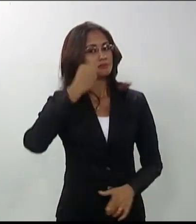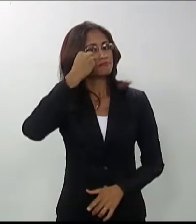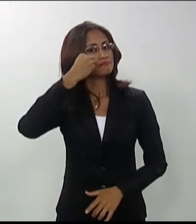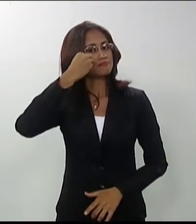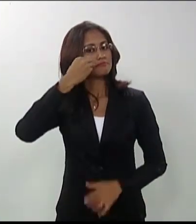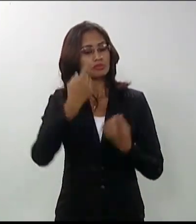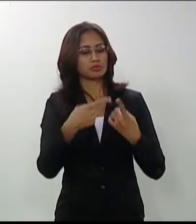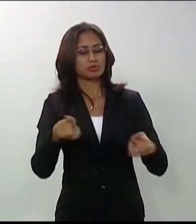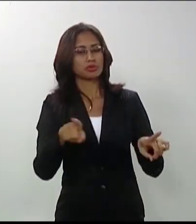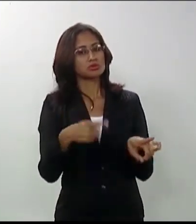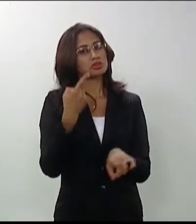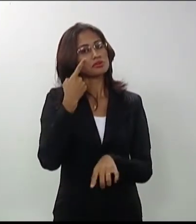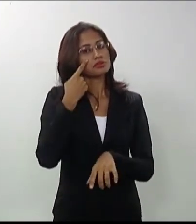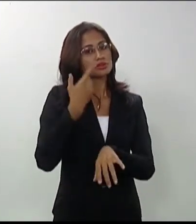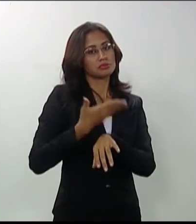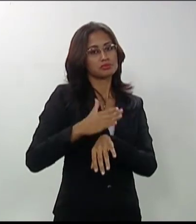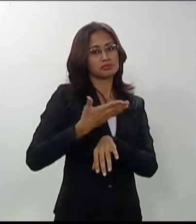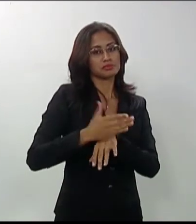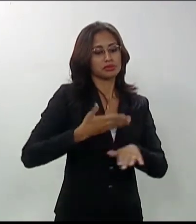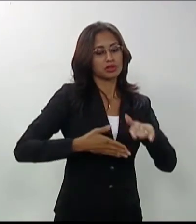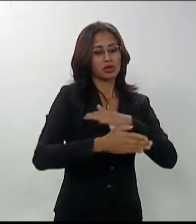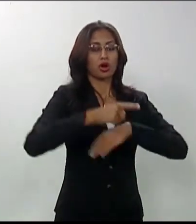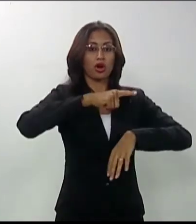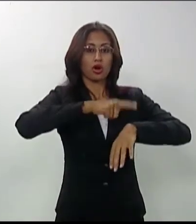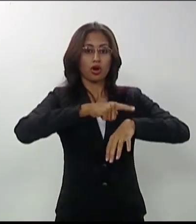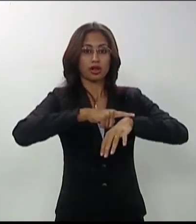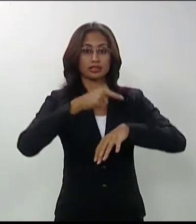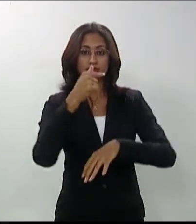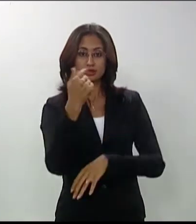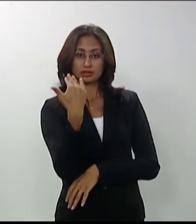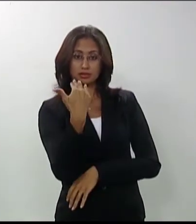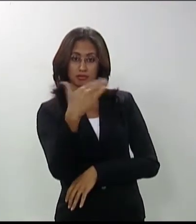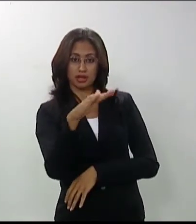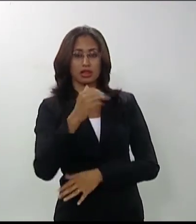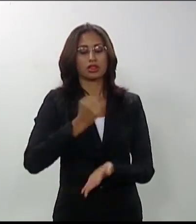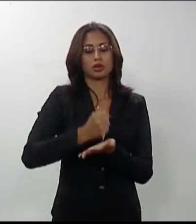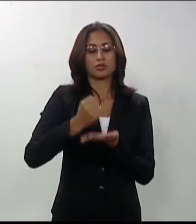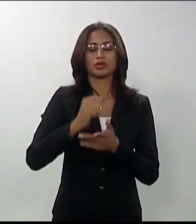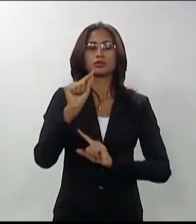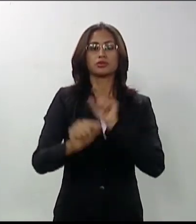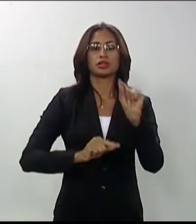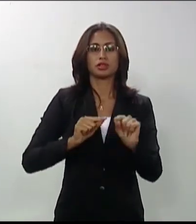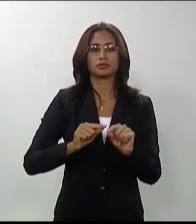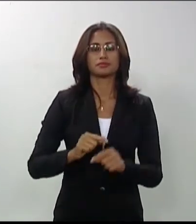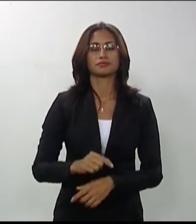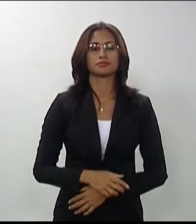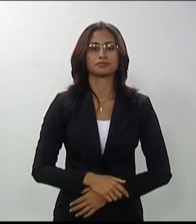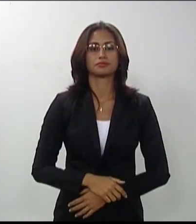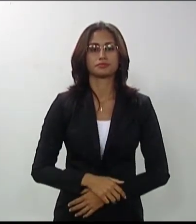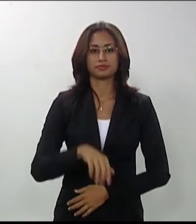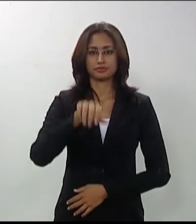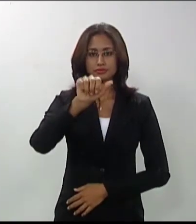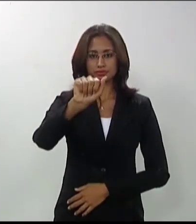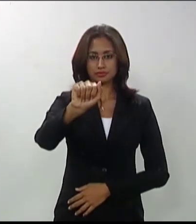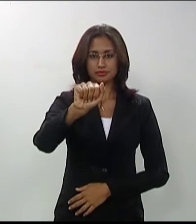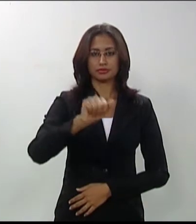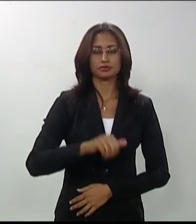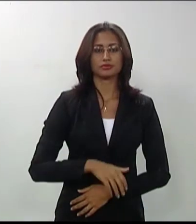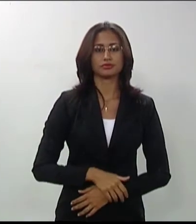Solfejo melódico à primeira vista em dó maior, compasso simples. 7.9.1. Nos